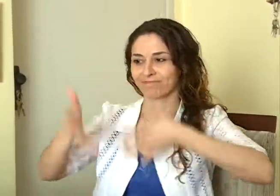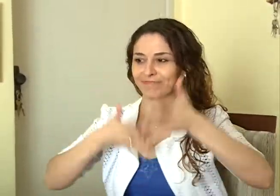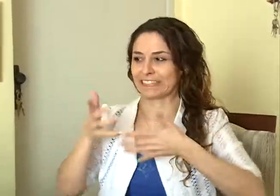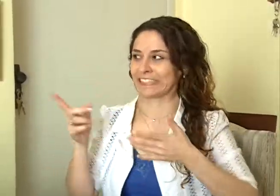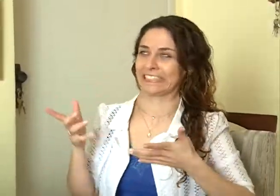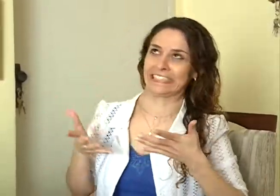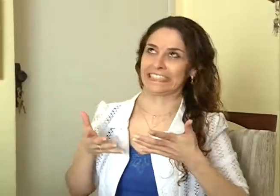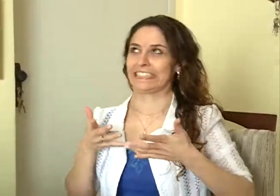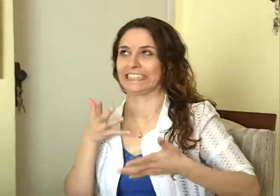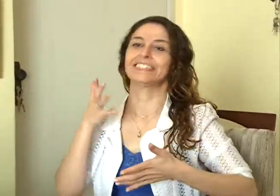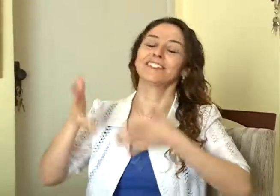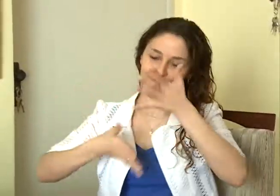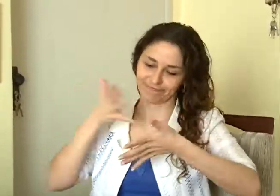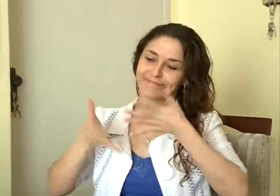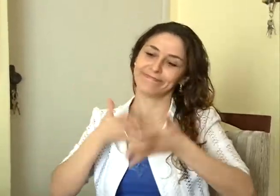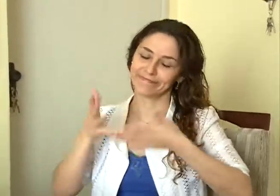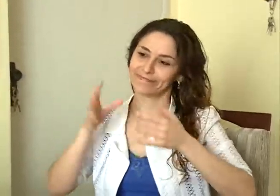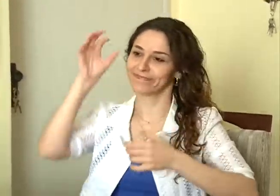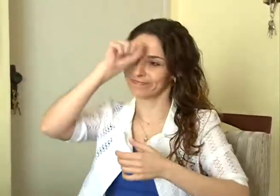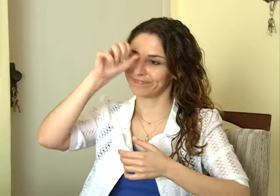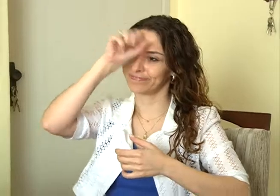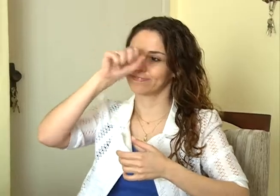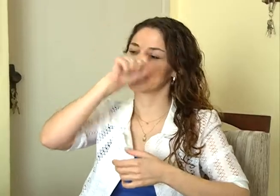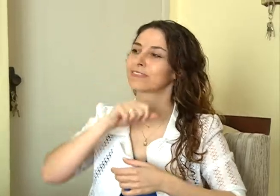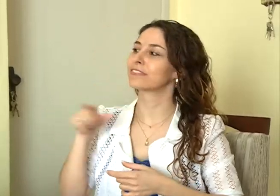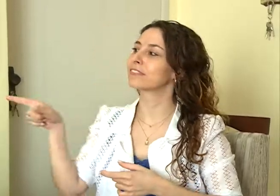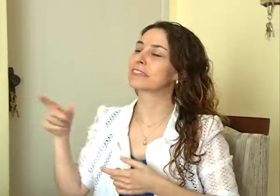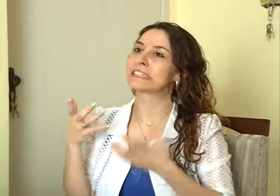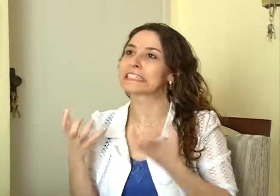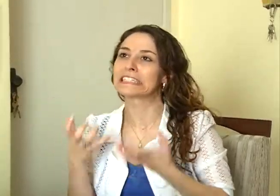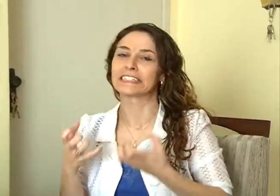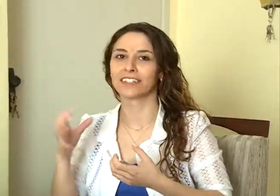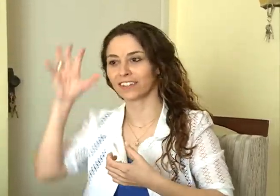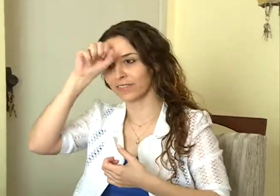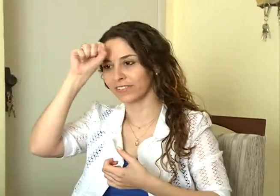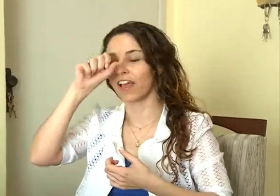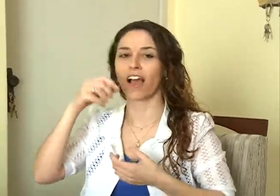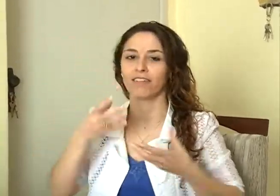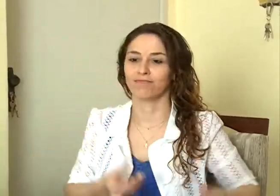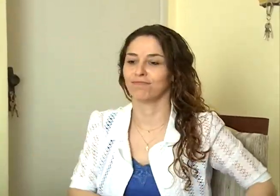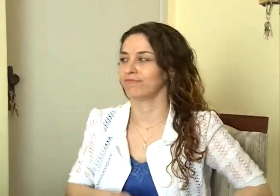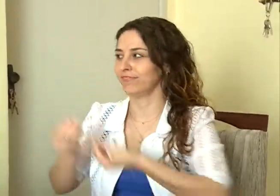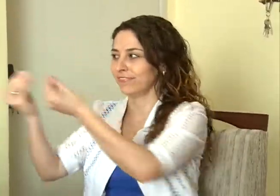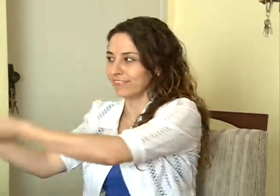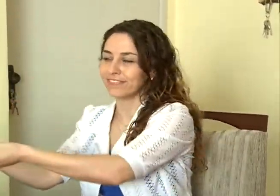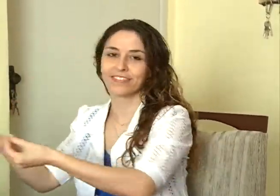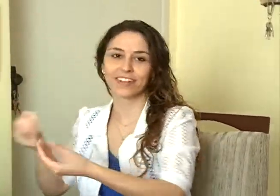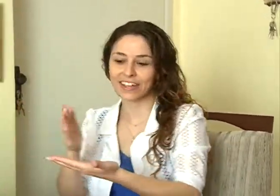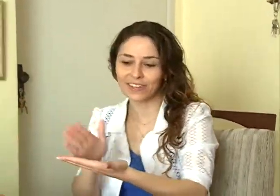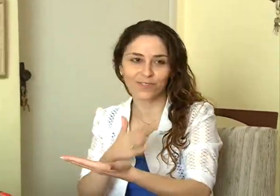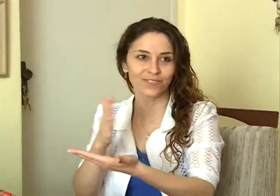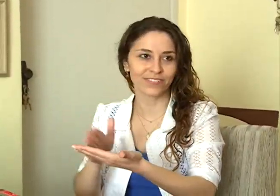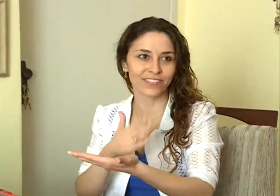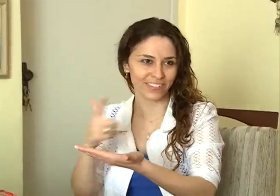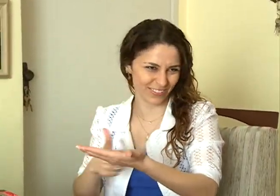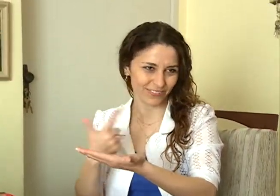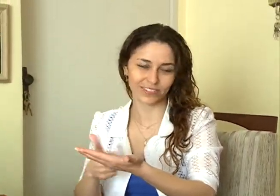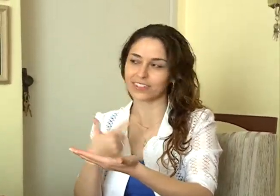Depois decidi parar de usar a escrita. Queria falar em libras. Foi difícil no início, mas ele foi